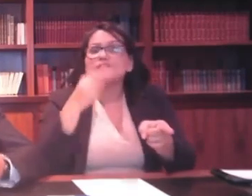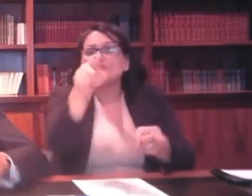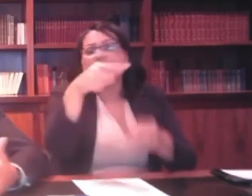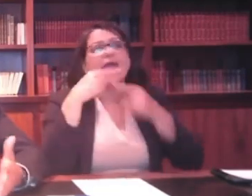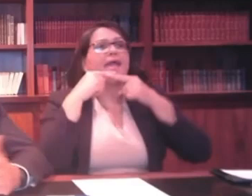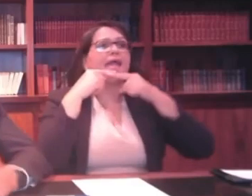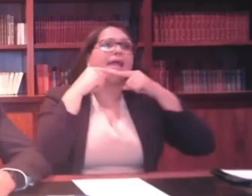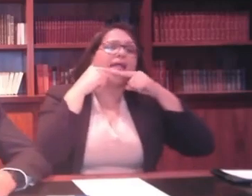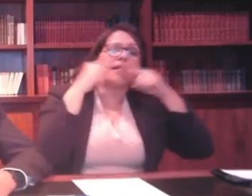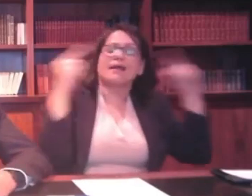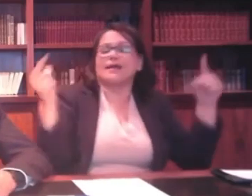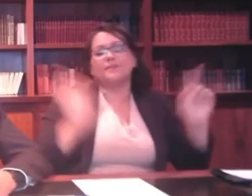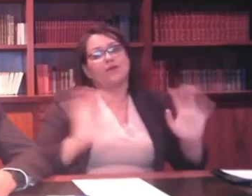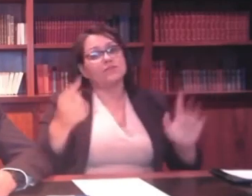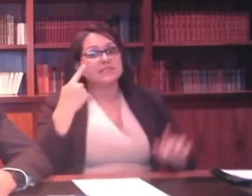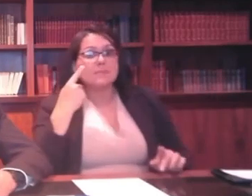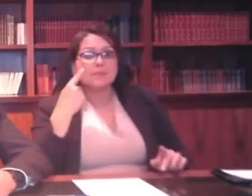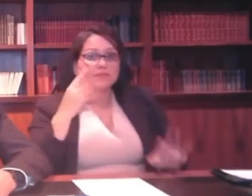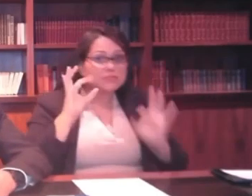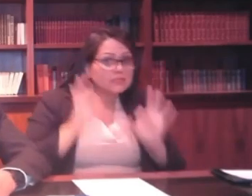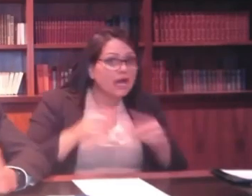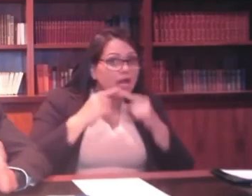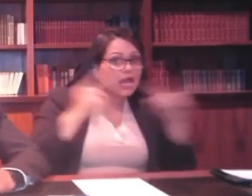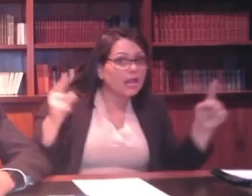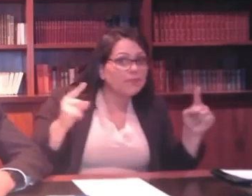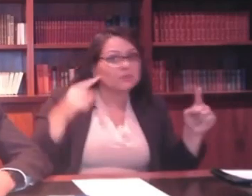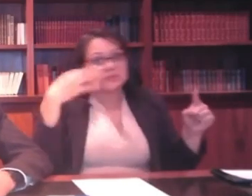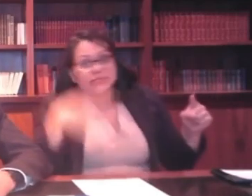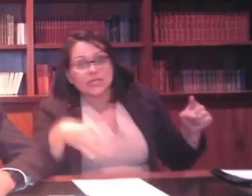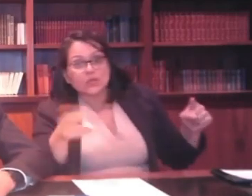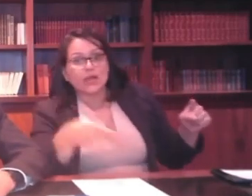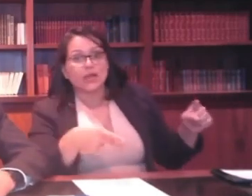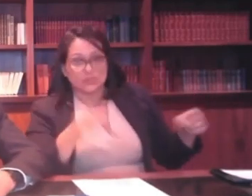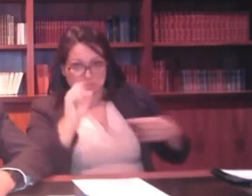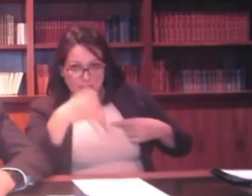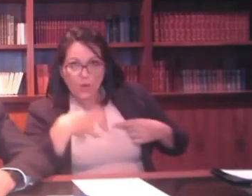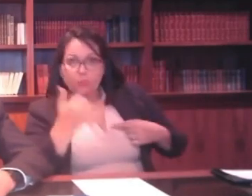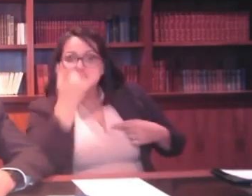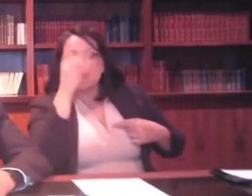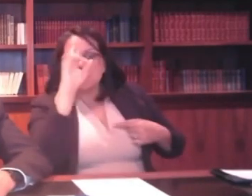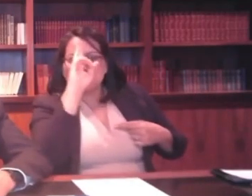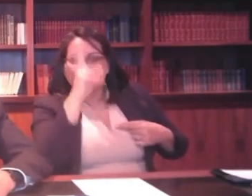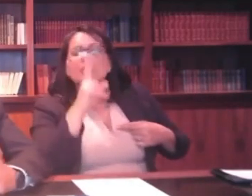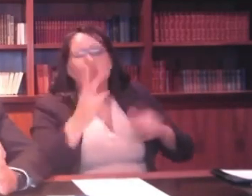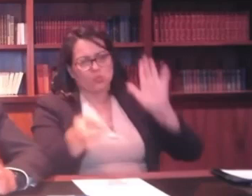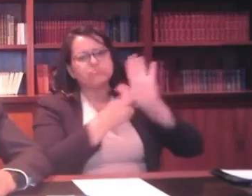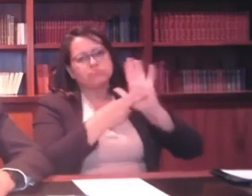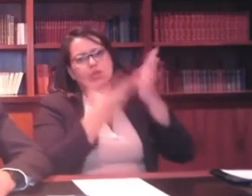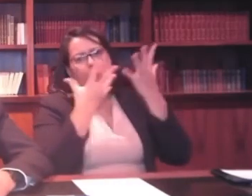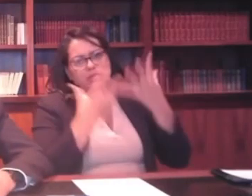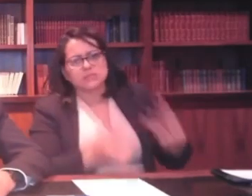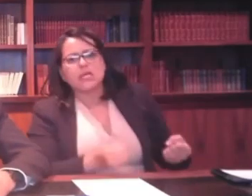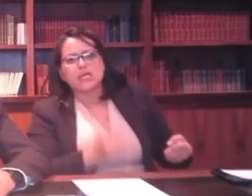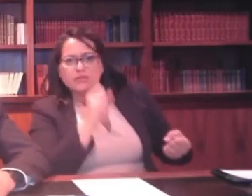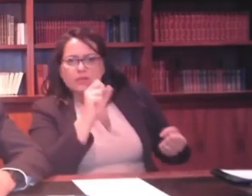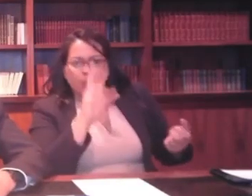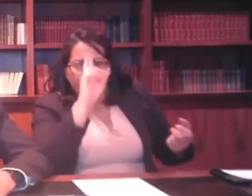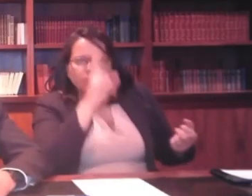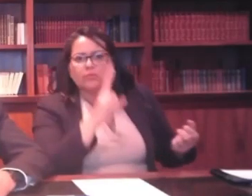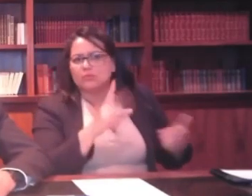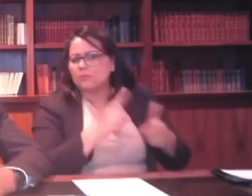reclamando corretamente. Se eu errar, eu assumo o erro. Ou assumo a falha. Eu assumo, sem problema nenhum.